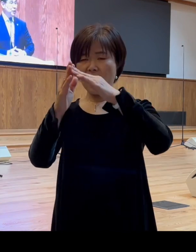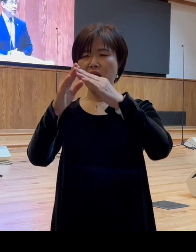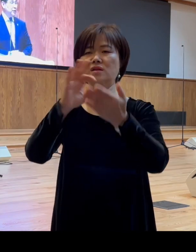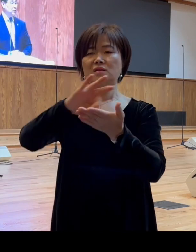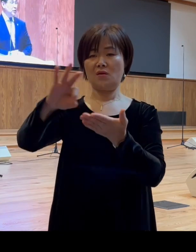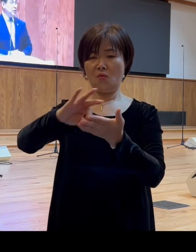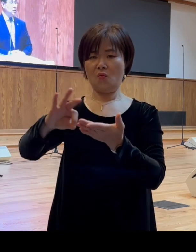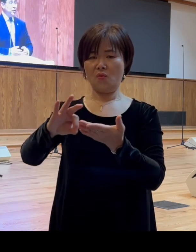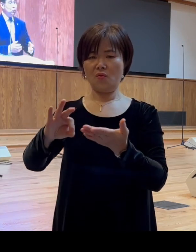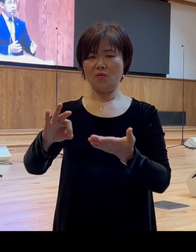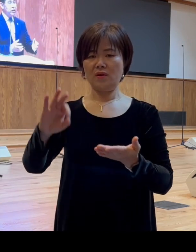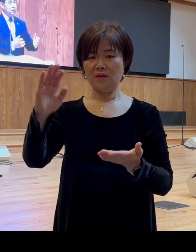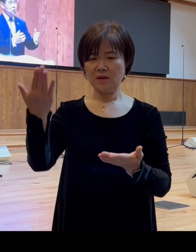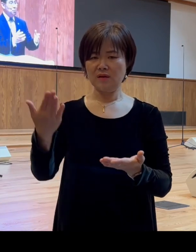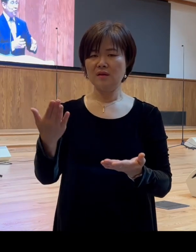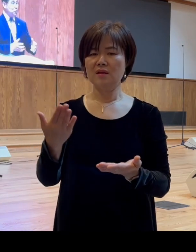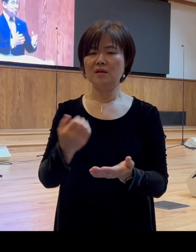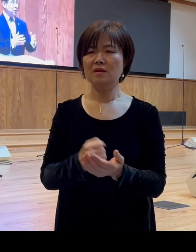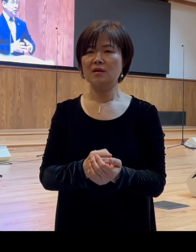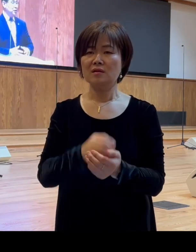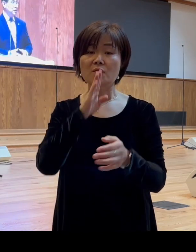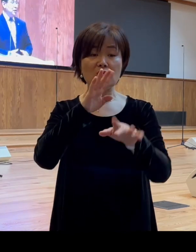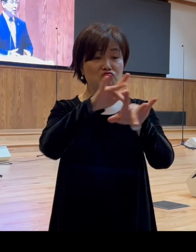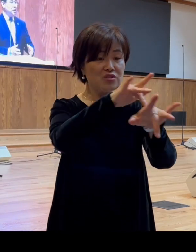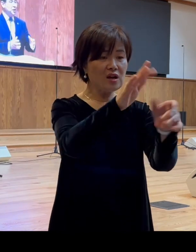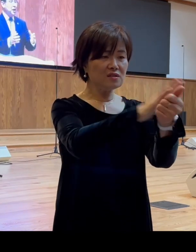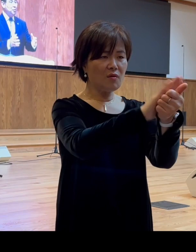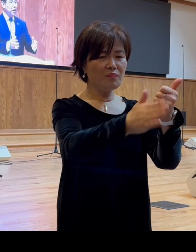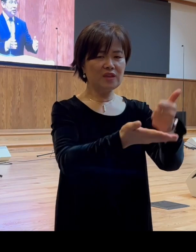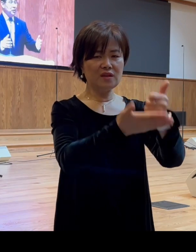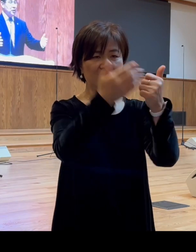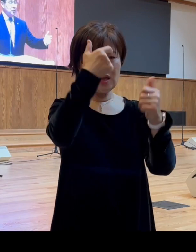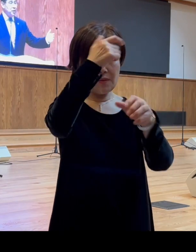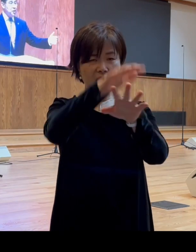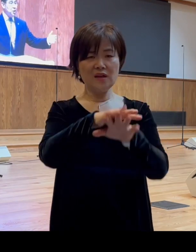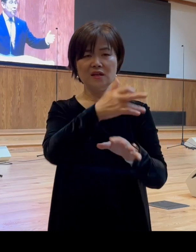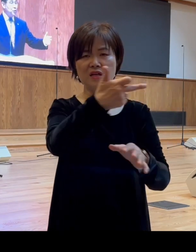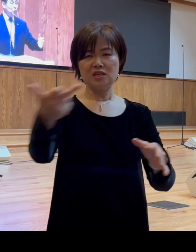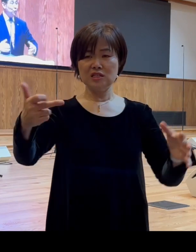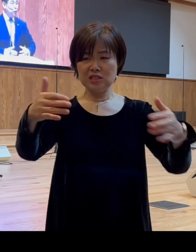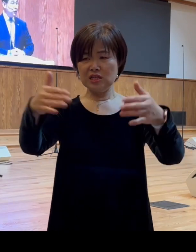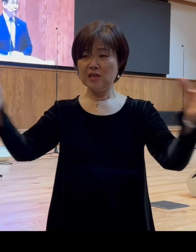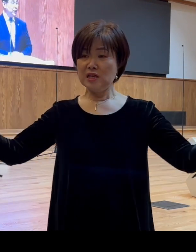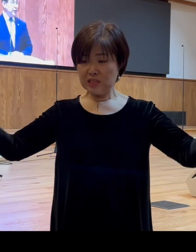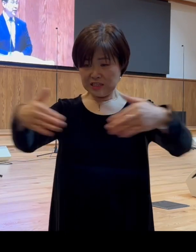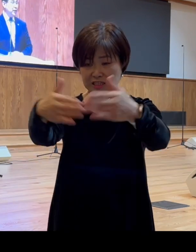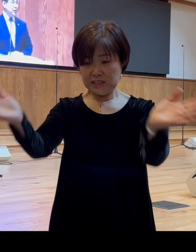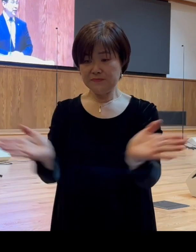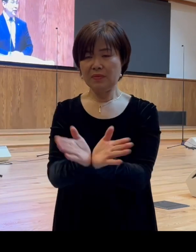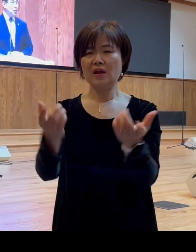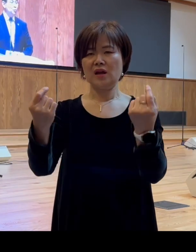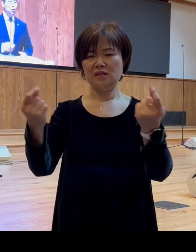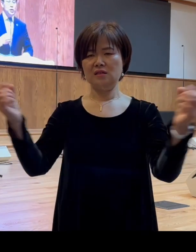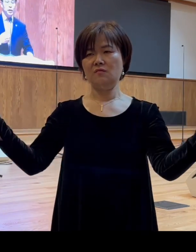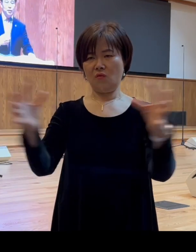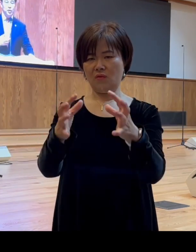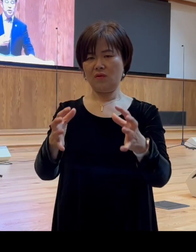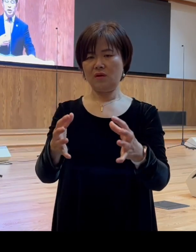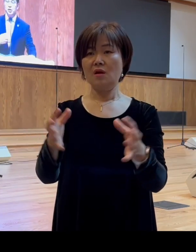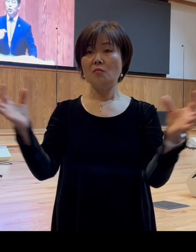그들이 우상을 섬기는 마치 예배하는 큰 집회처럼 모였는데 그럼 모인 사람들이 사실 왜